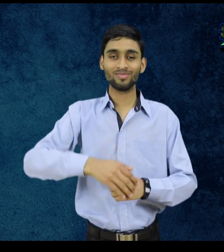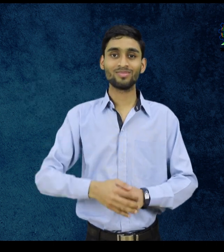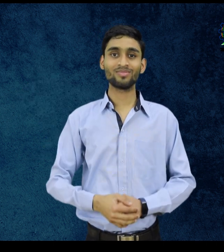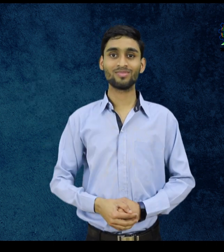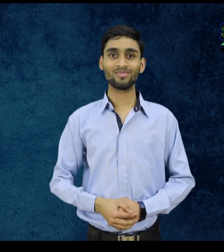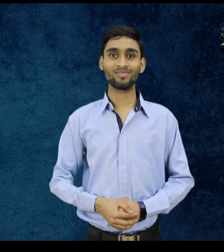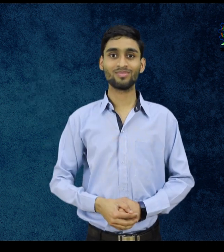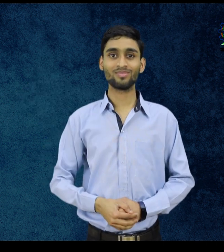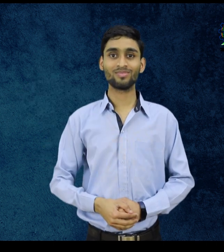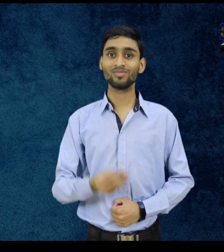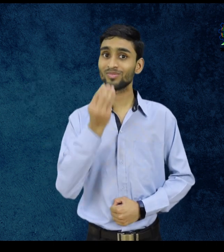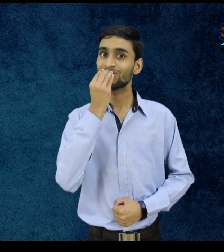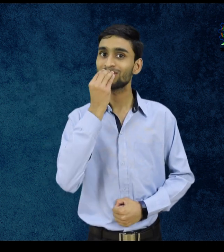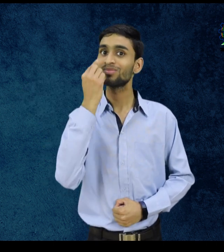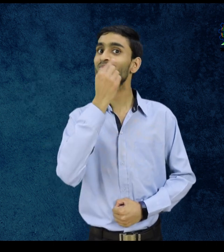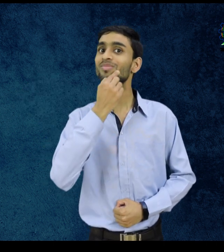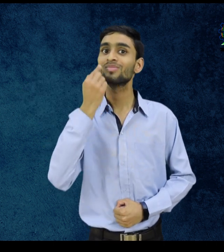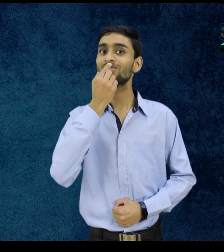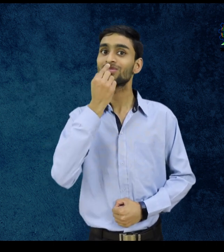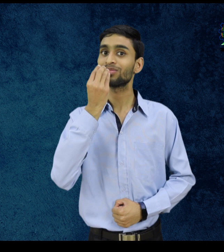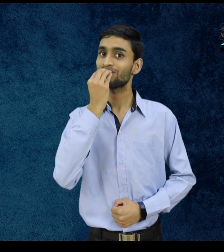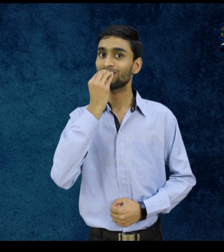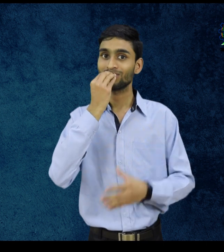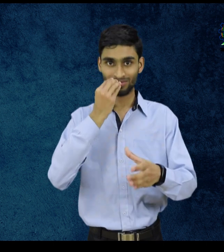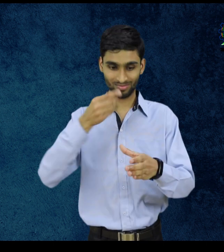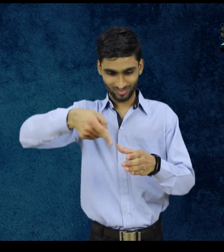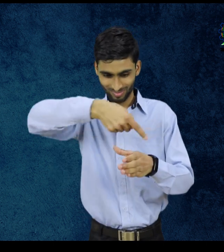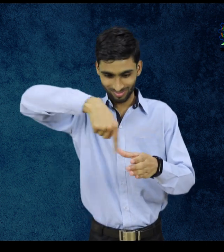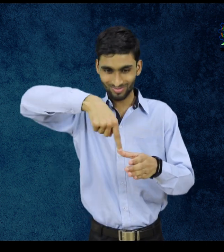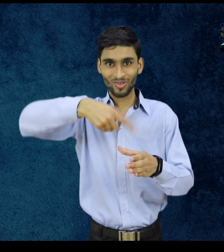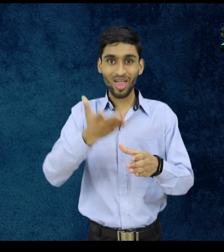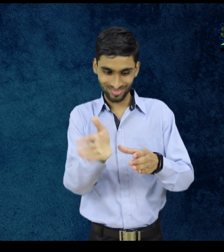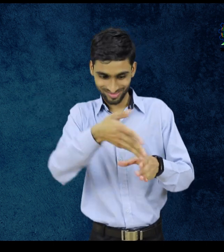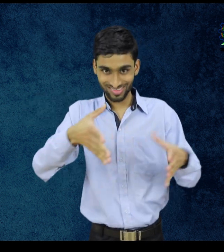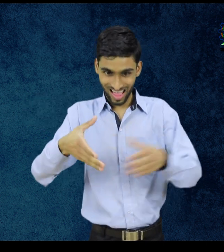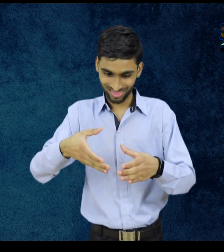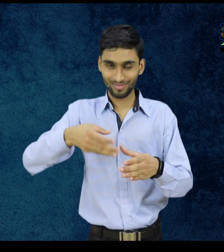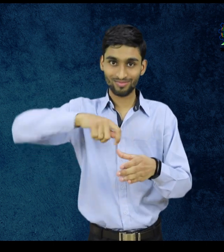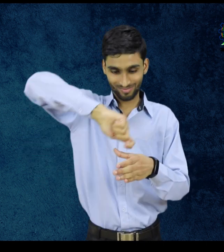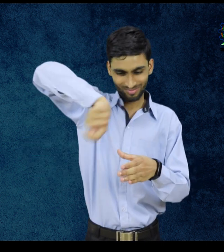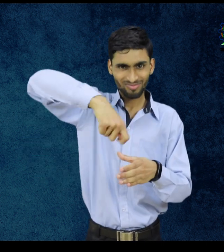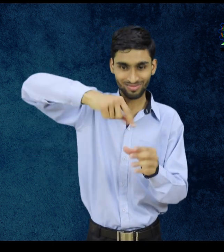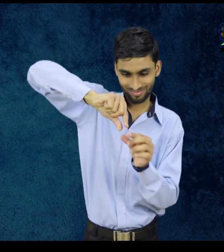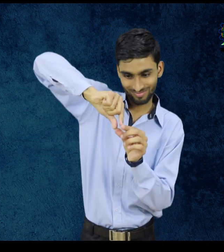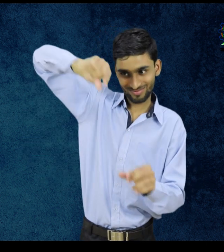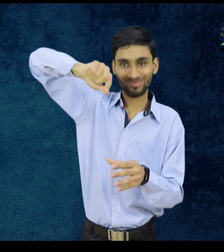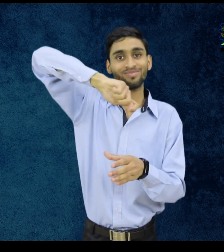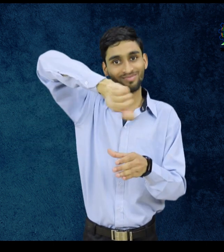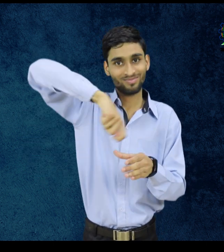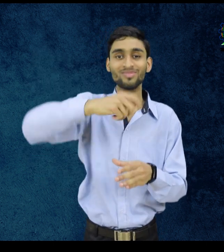हाथ की बनावट इस तरह मूँ के पास और जैसे एक बरतन में चमचे से खाना चलाते हैं उसी तरह हाथ